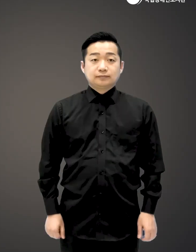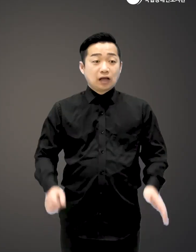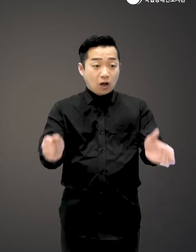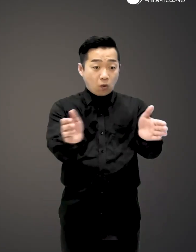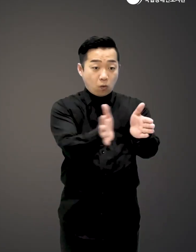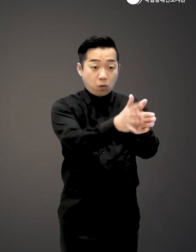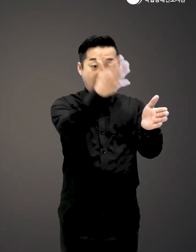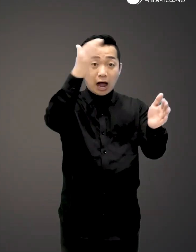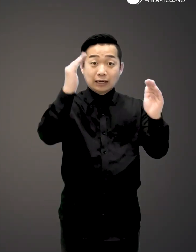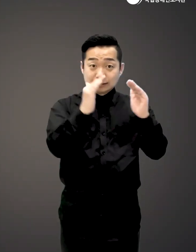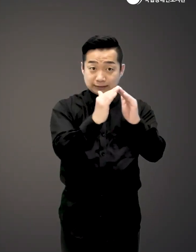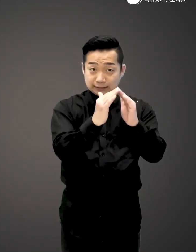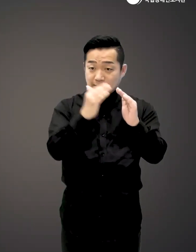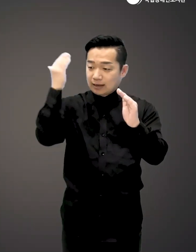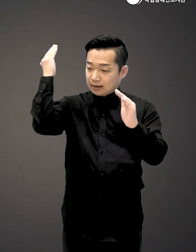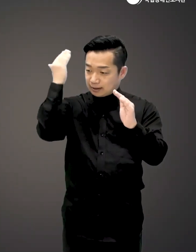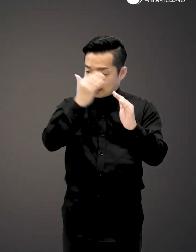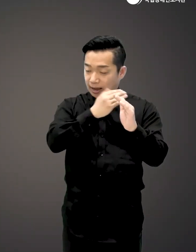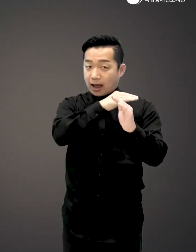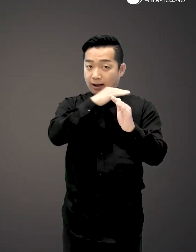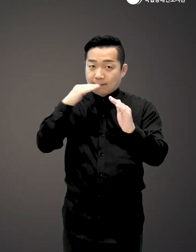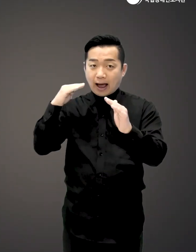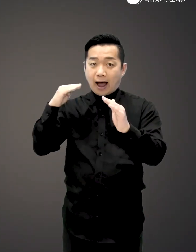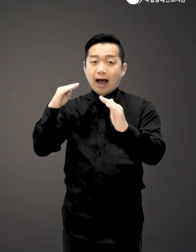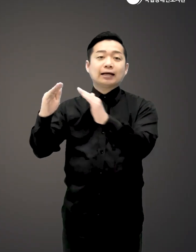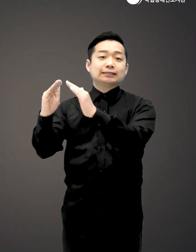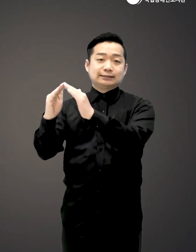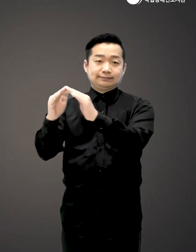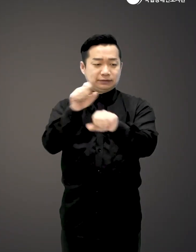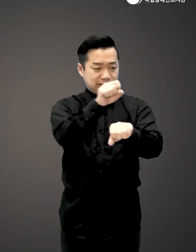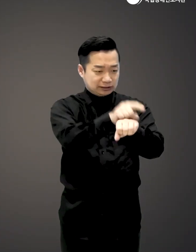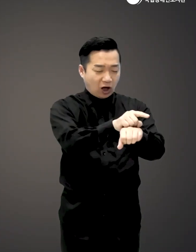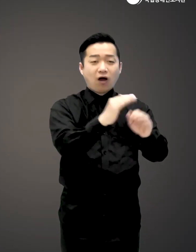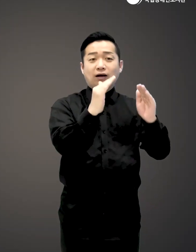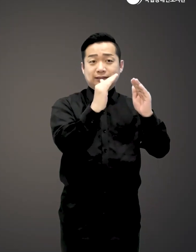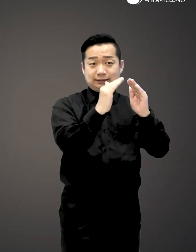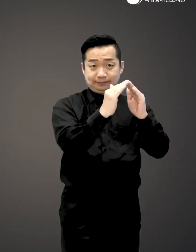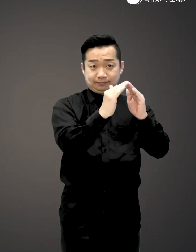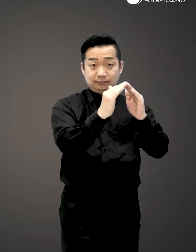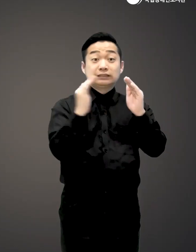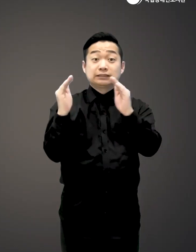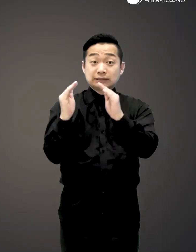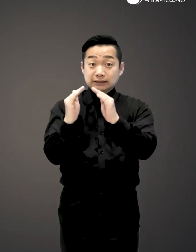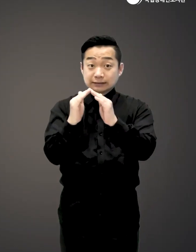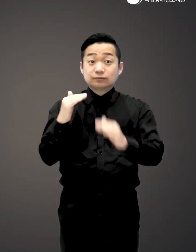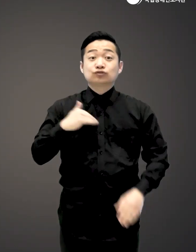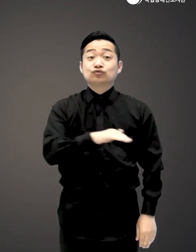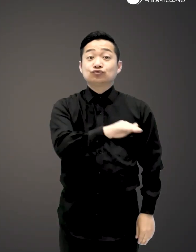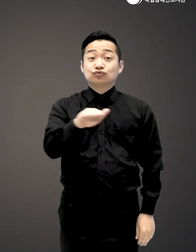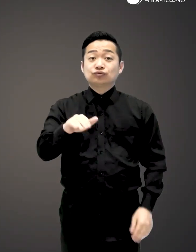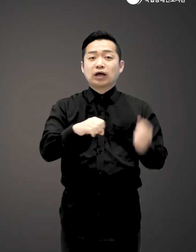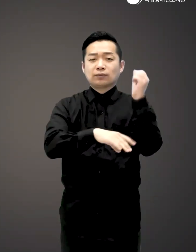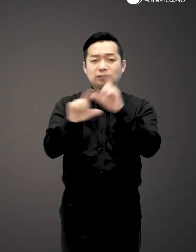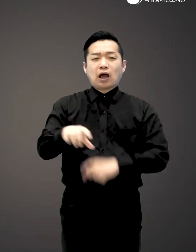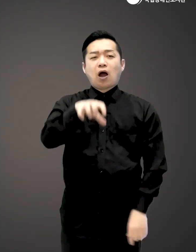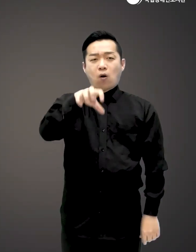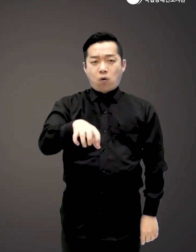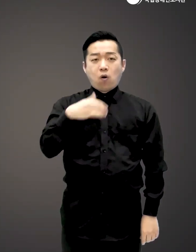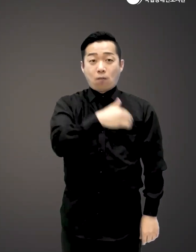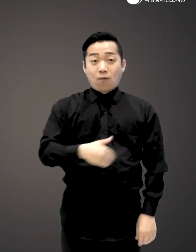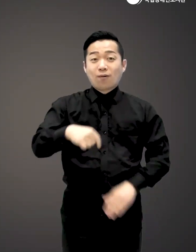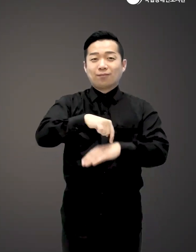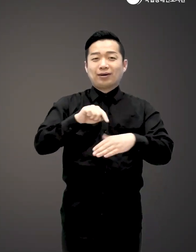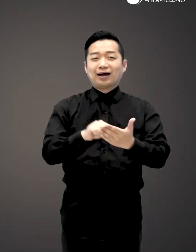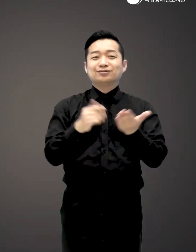엄청나게 화려한 집 정갈하고 모던한 집 개성이 가득한 집 집은 우리의 기본 생활 터전이자